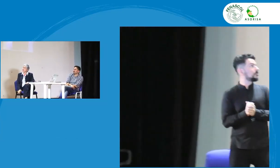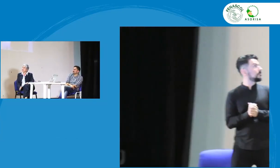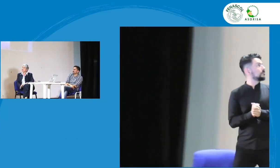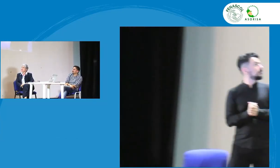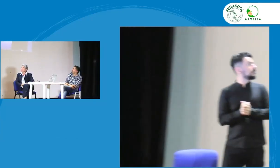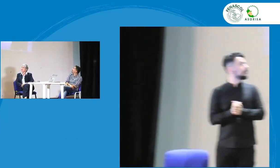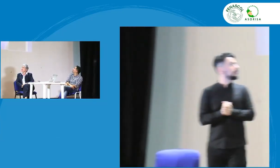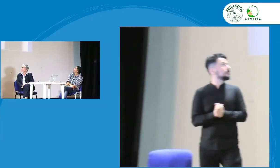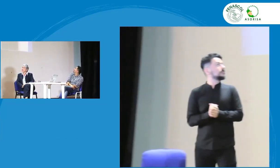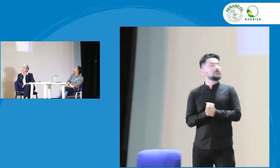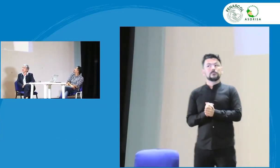Bien.